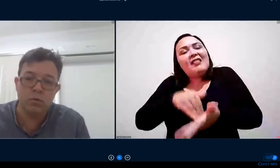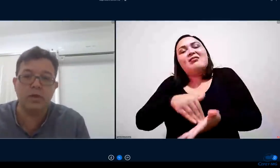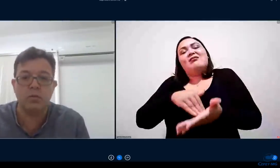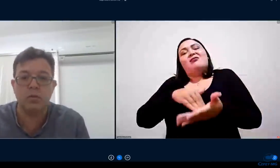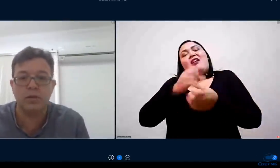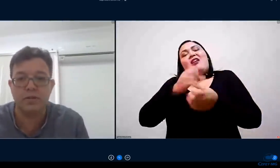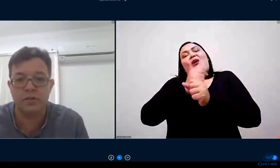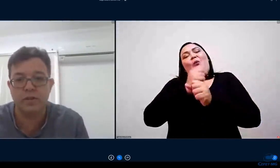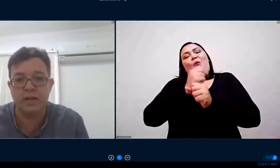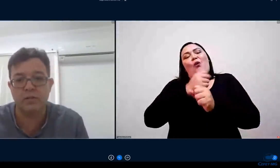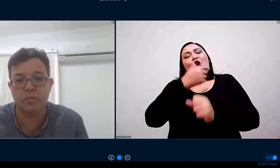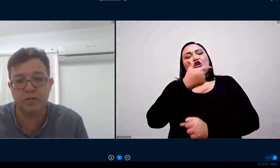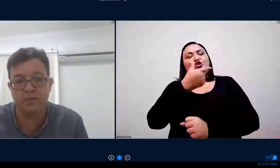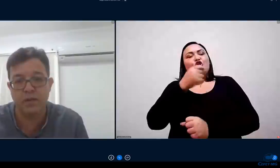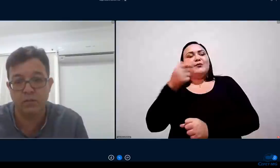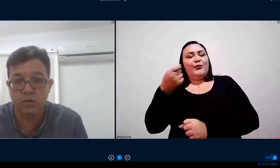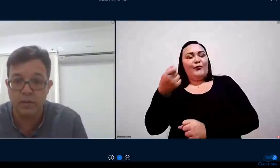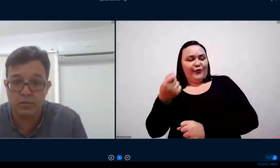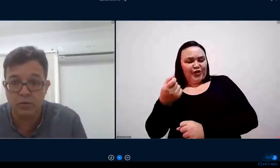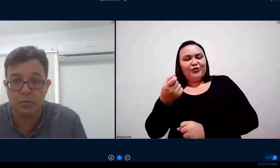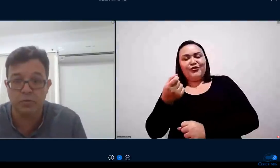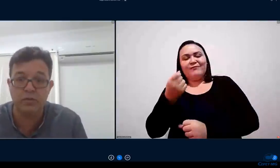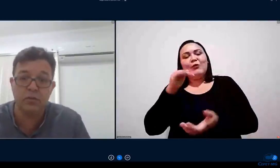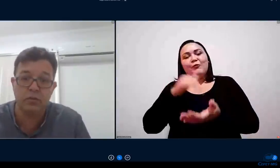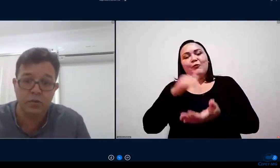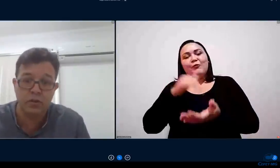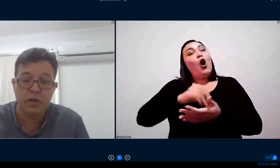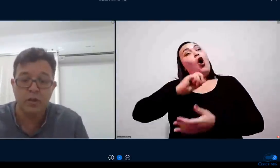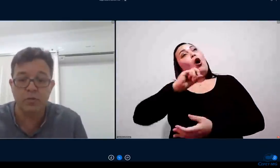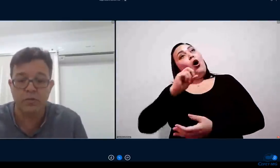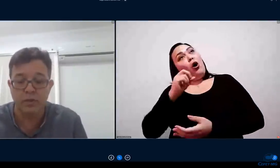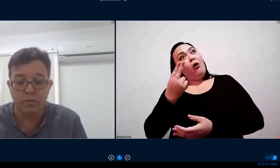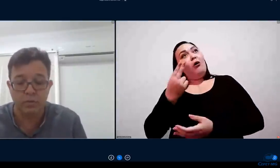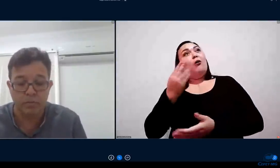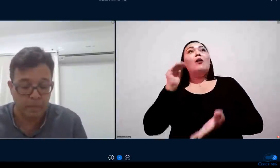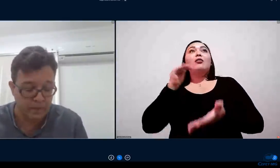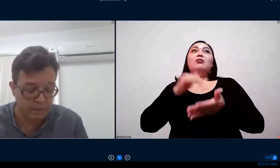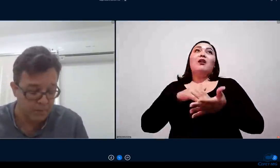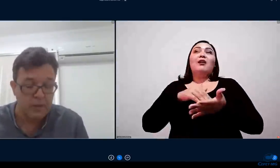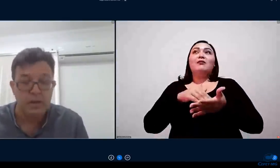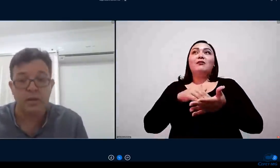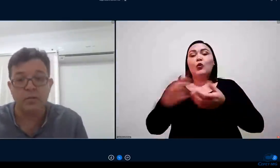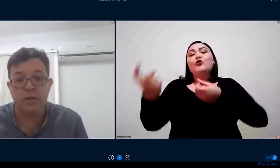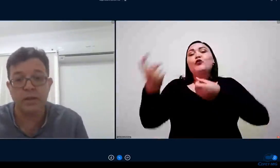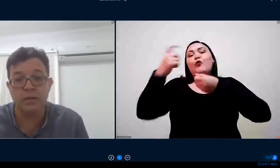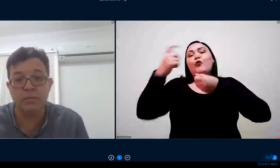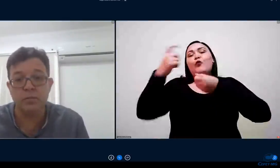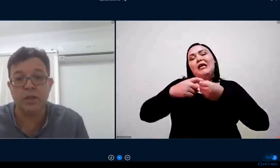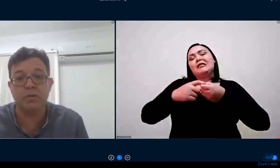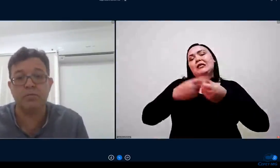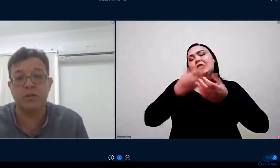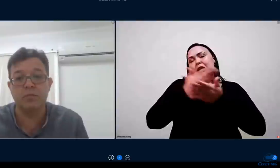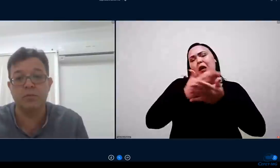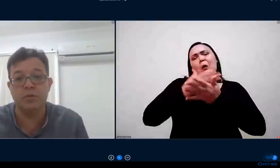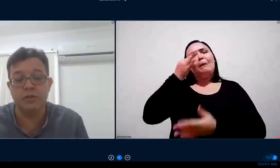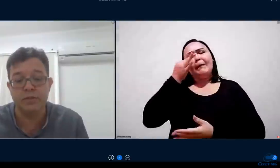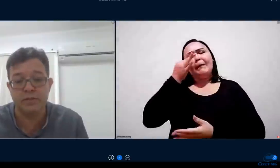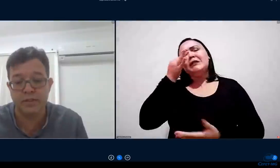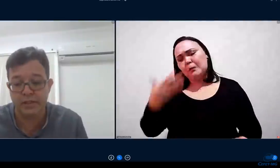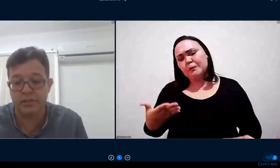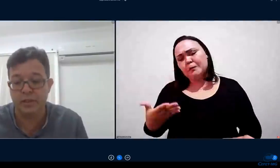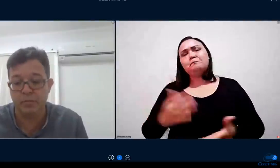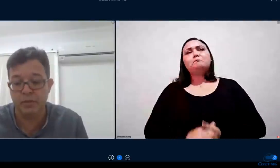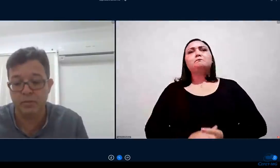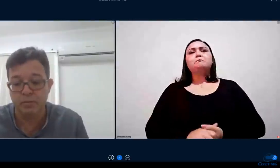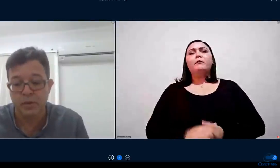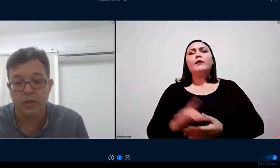no retorno das atividades presenciais no ano de 2020 se isso fosse possível né então criamos e aprovamos no